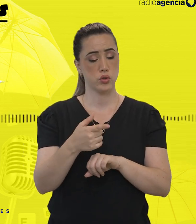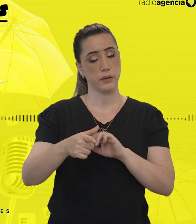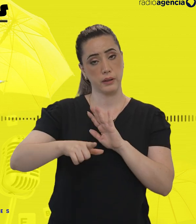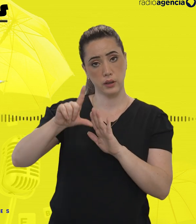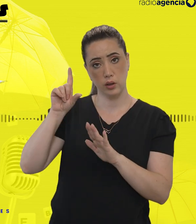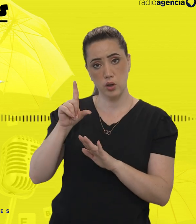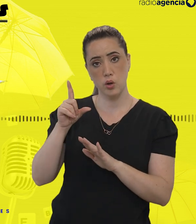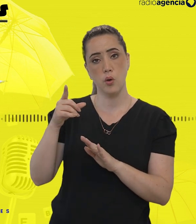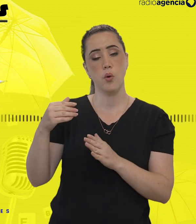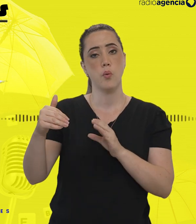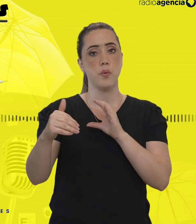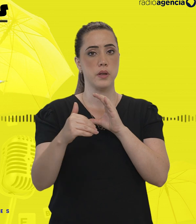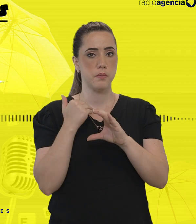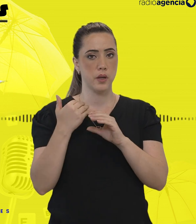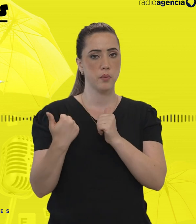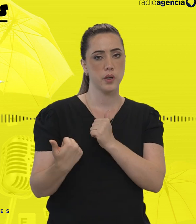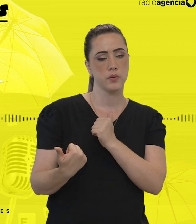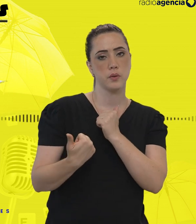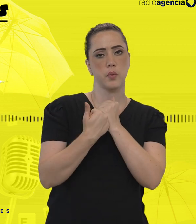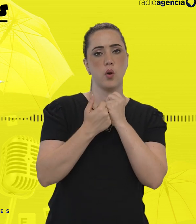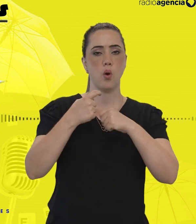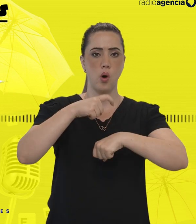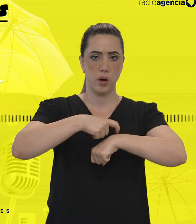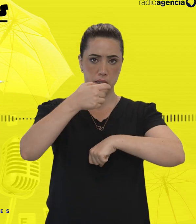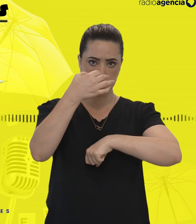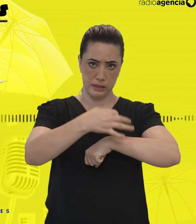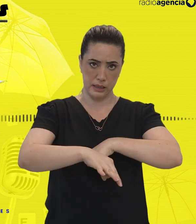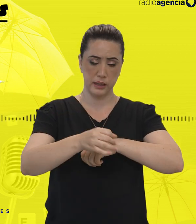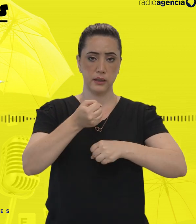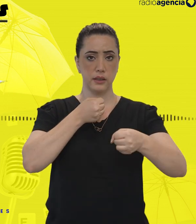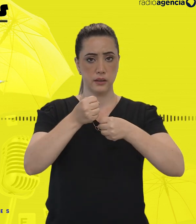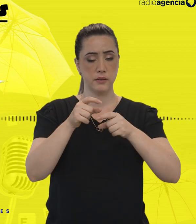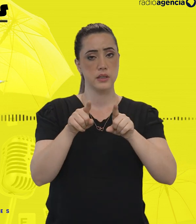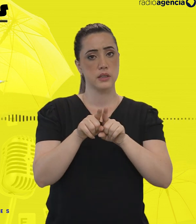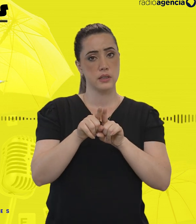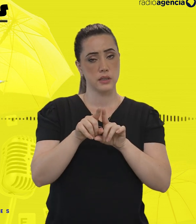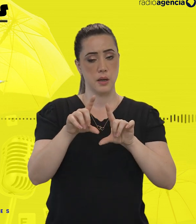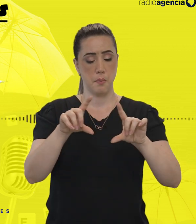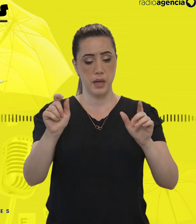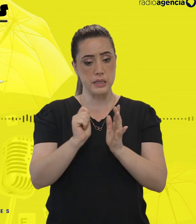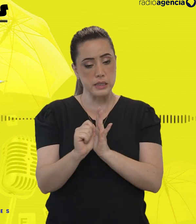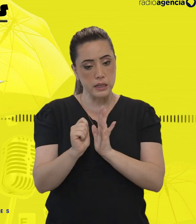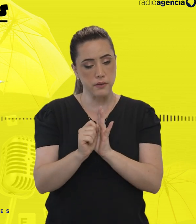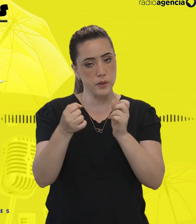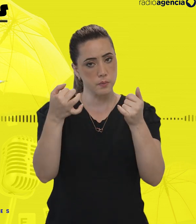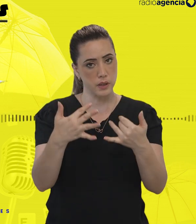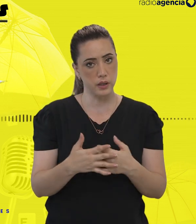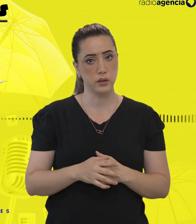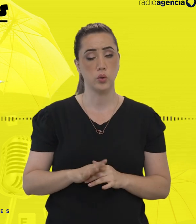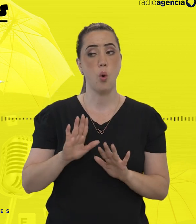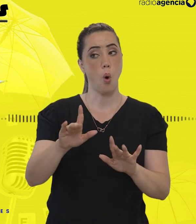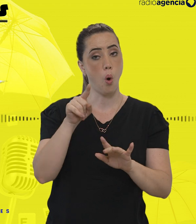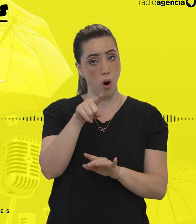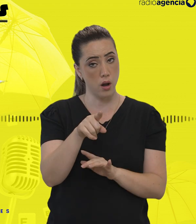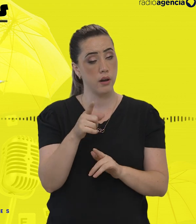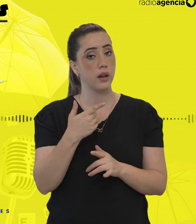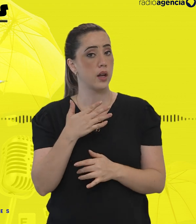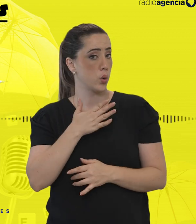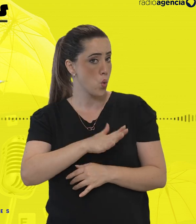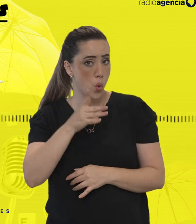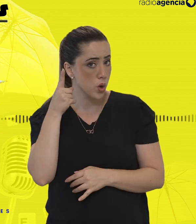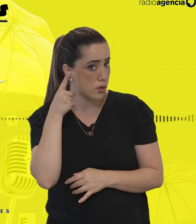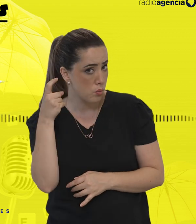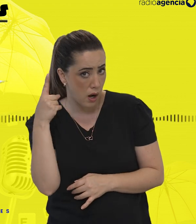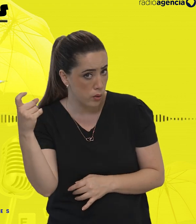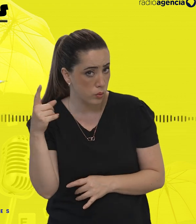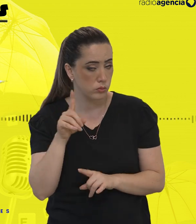ajuda a deixar tudo organizado, confirmando a hora da entrevista. E ela também deixou uma observação. Olha, a Jéssica tem incômodo com sons. E